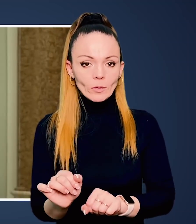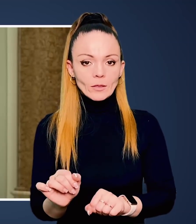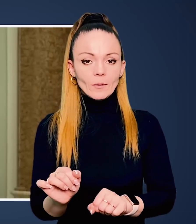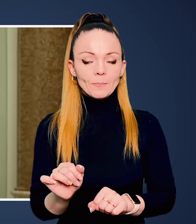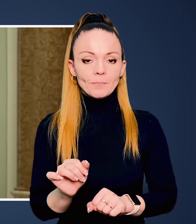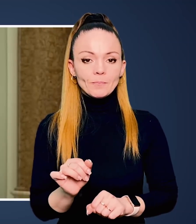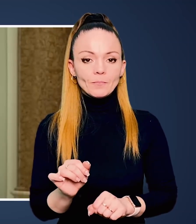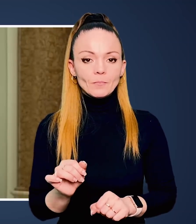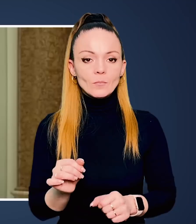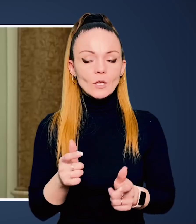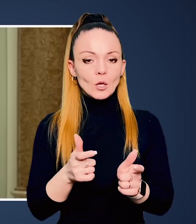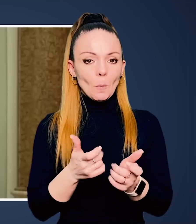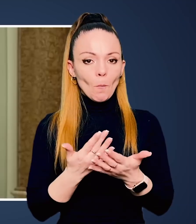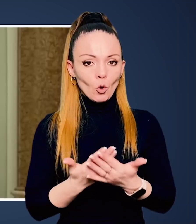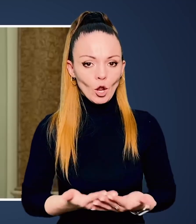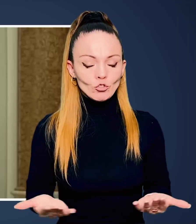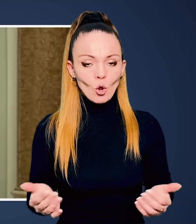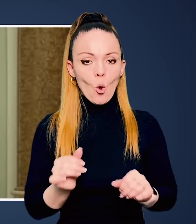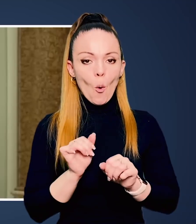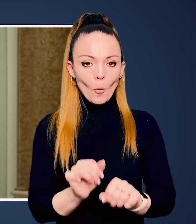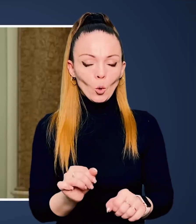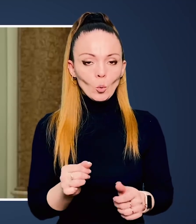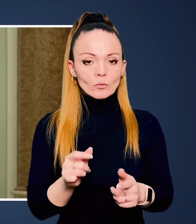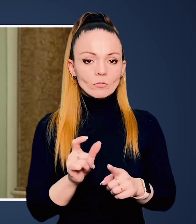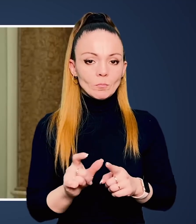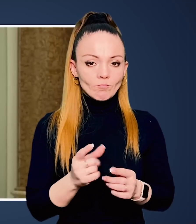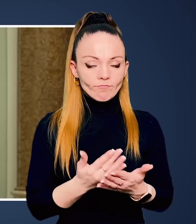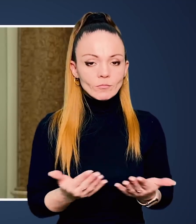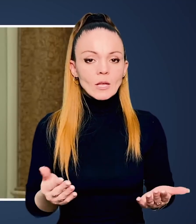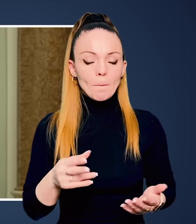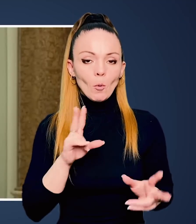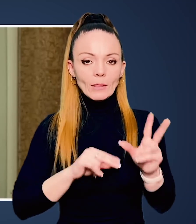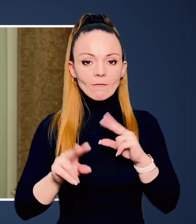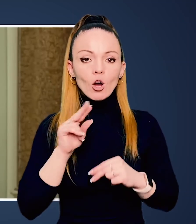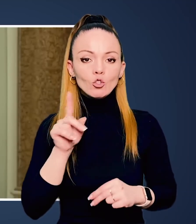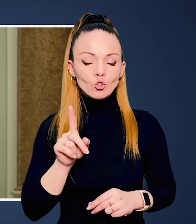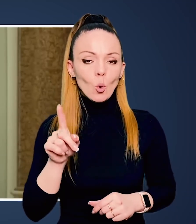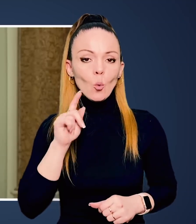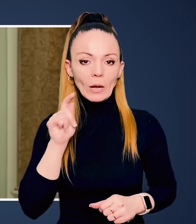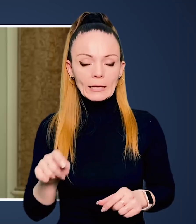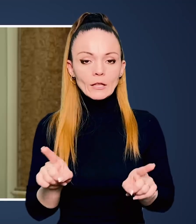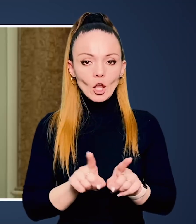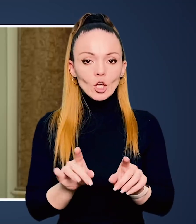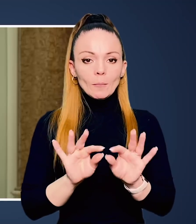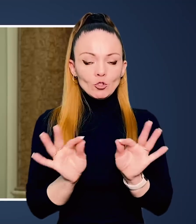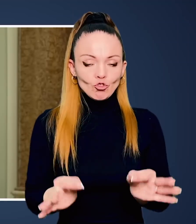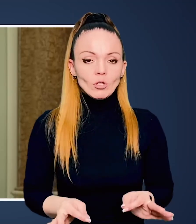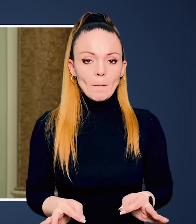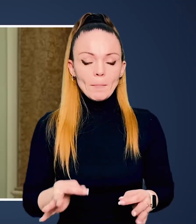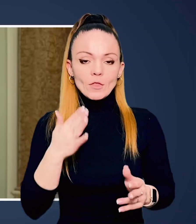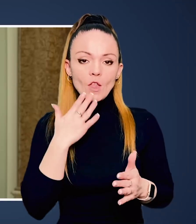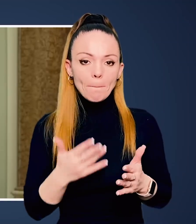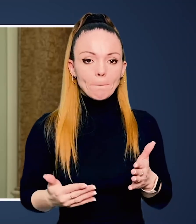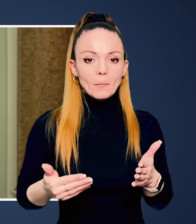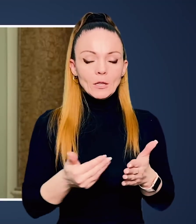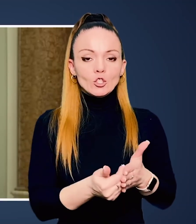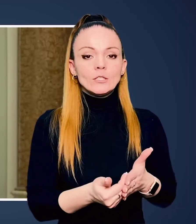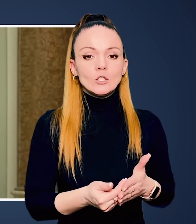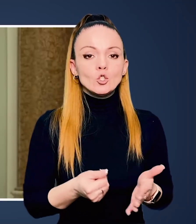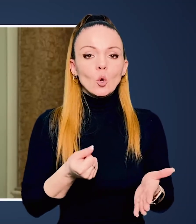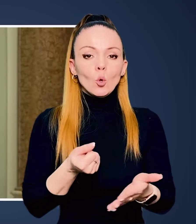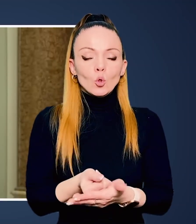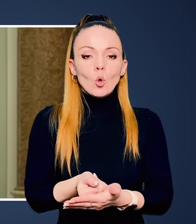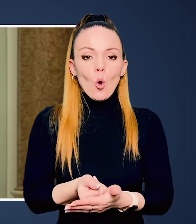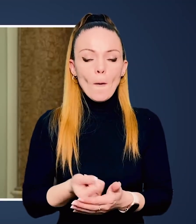силам оборонне спорядження і оборонну зброю. Сподіваюся, що Україна таким чином